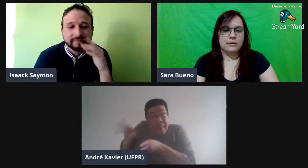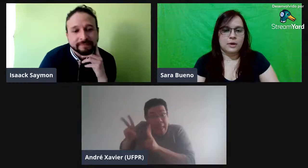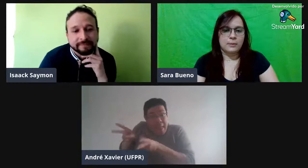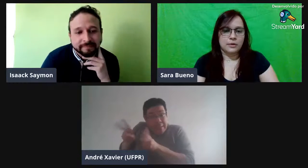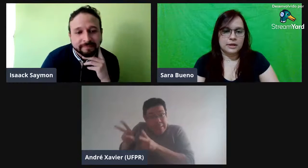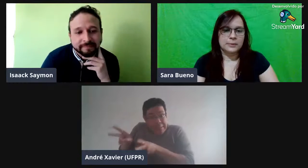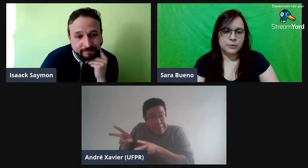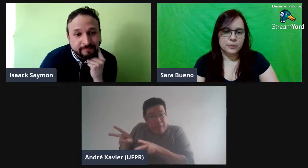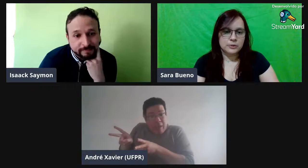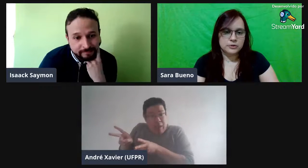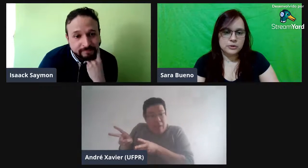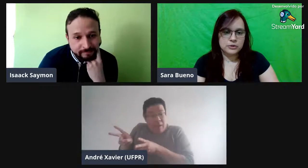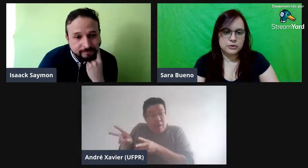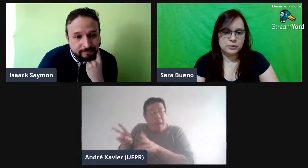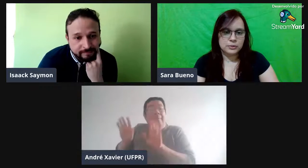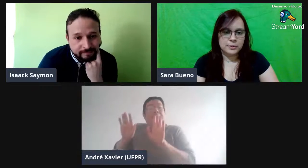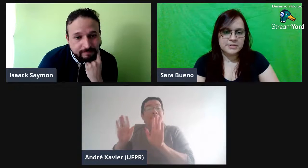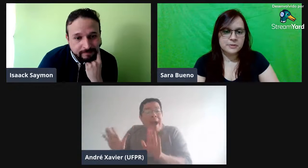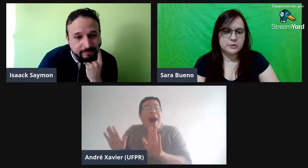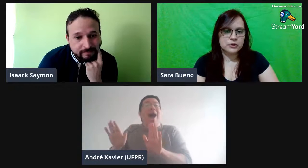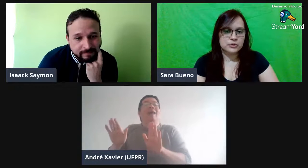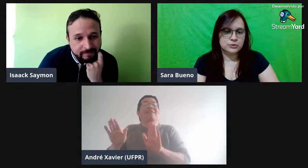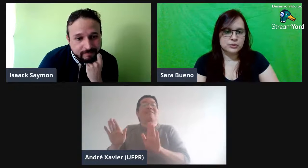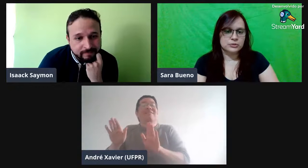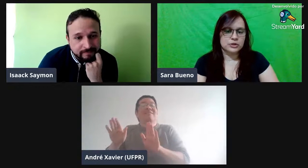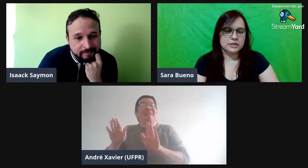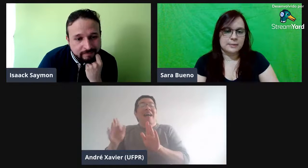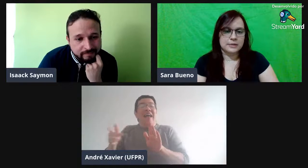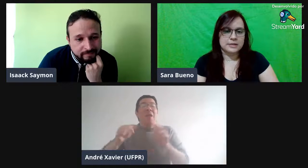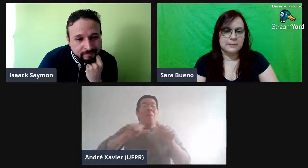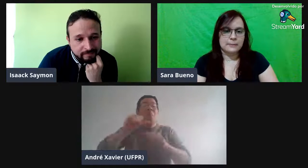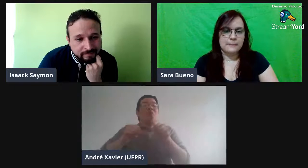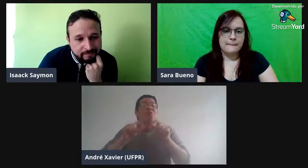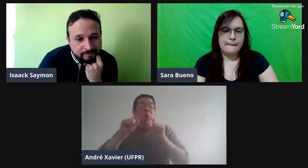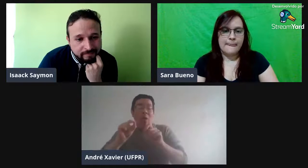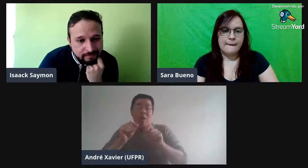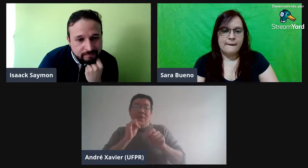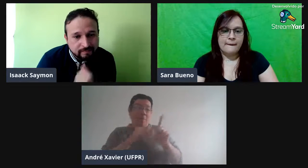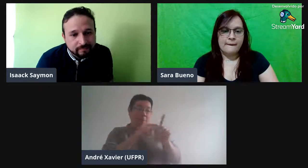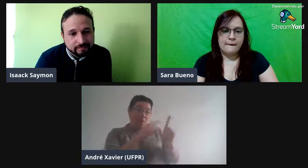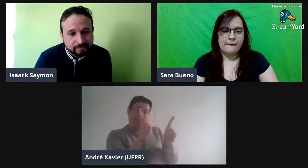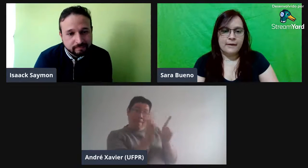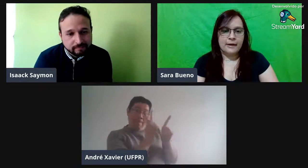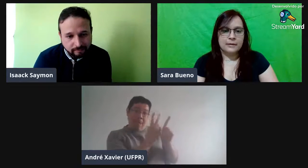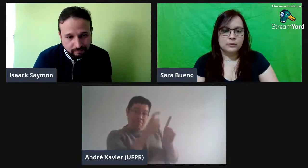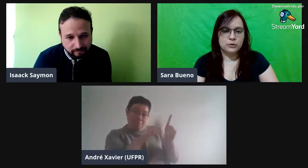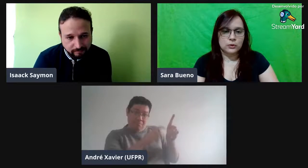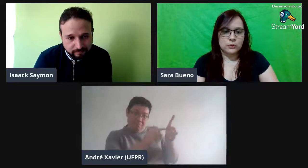colabora ali pra uma pessoa, pra uma mesma pessoa surda utilizar, por exemplo? Ele mudou.